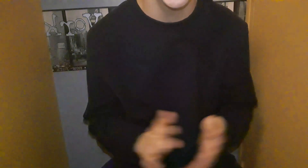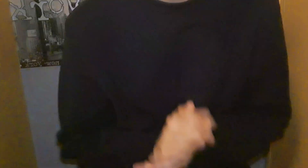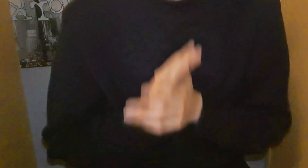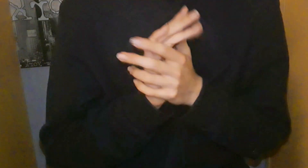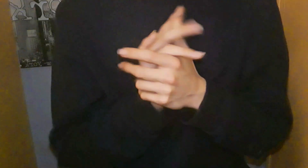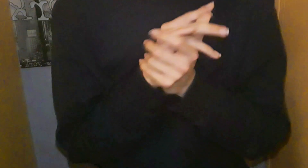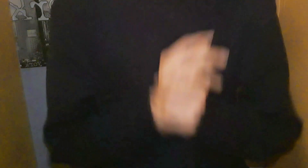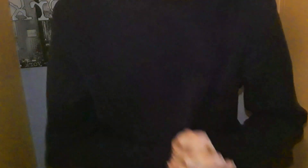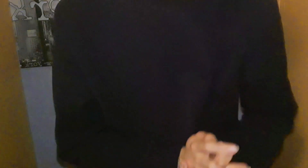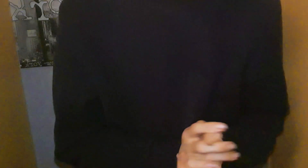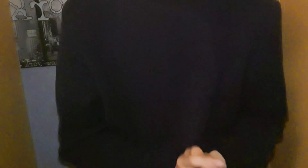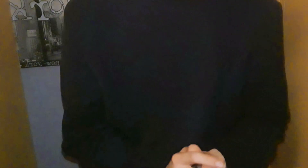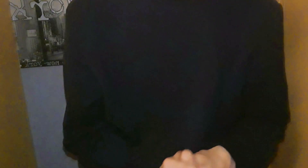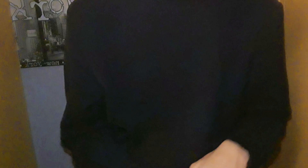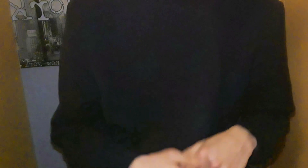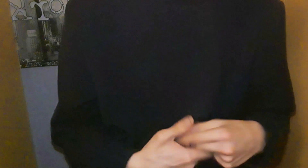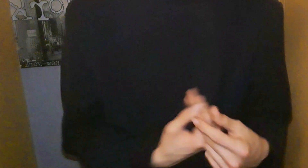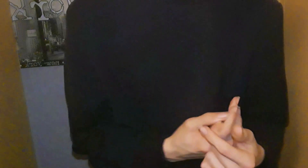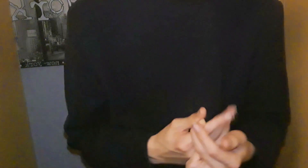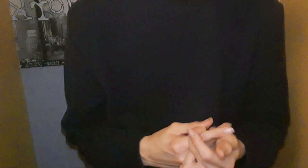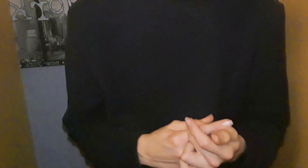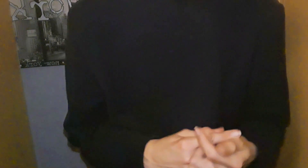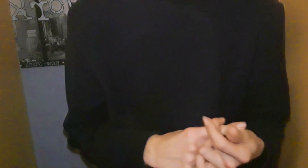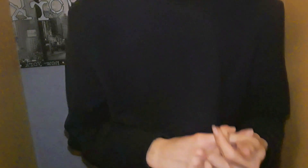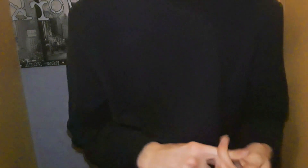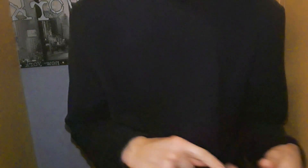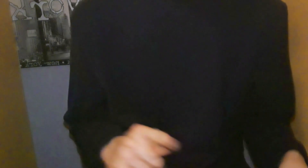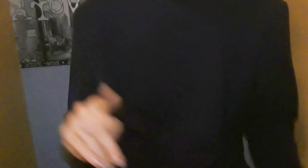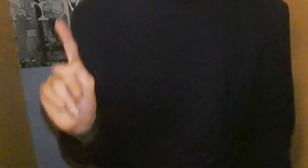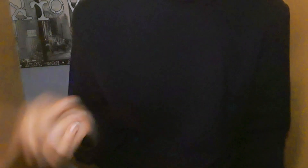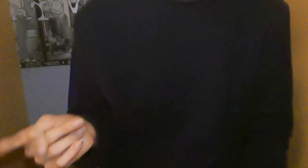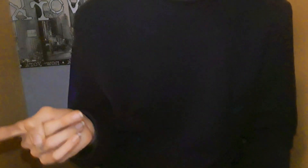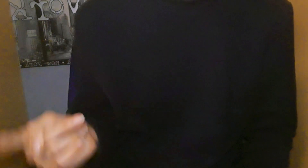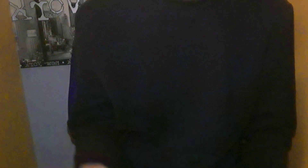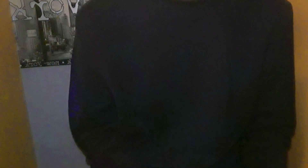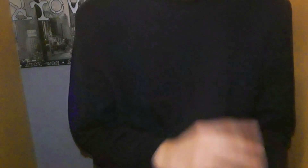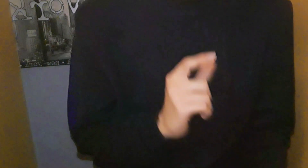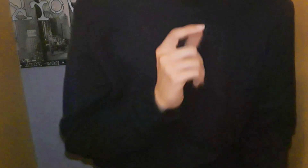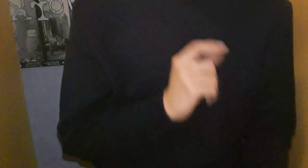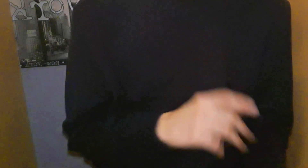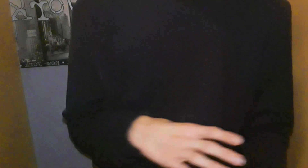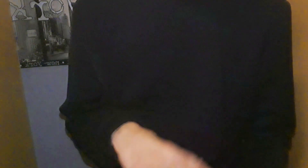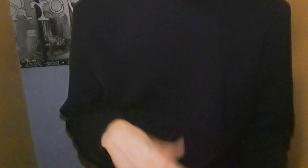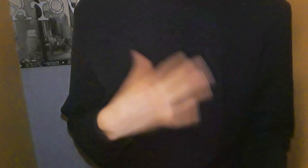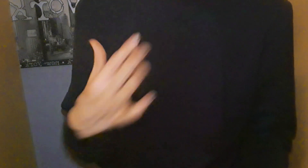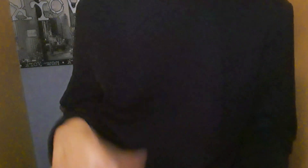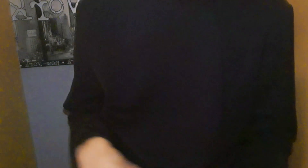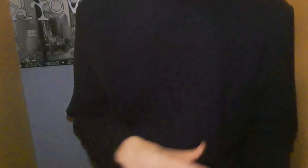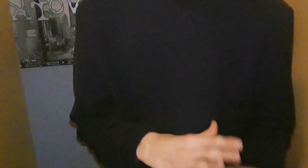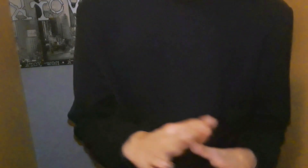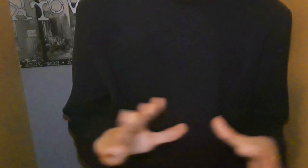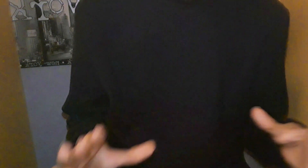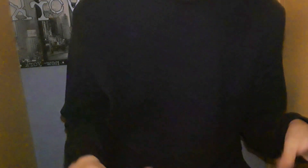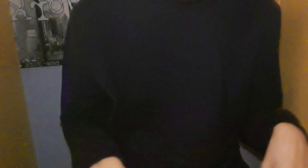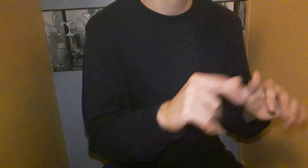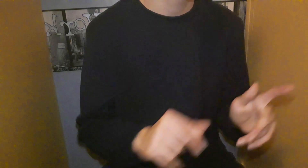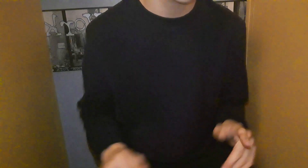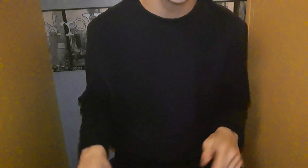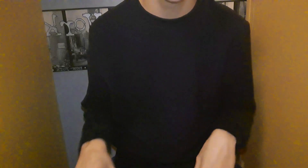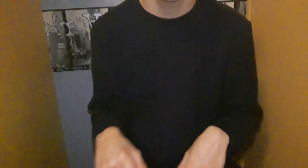Il y a qui n'aiment pas forcément Passer du temps sur téléphone Moi je sais pas J'aime bien Alors moi je suis plus ordinateur Mais je sais pas C'est comme J'aime bien Des trucs à l'écran